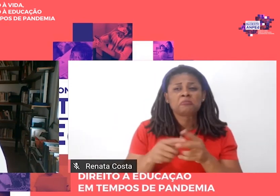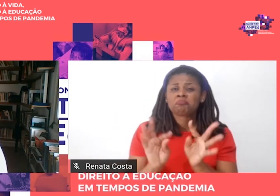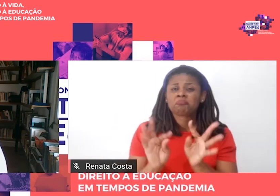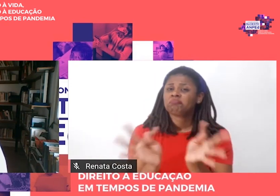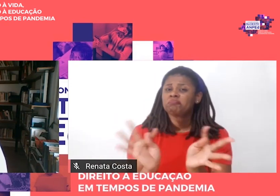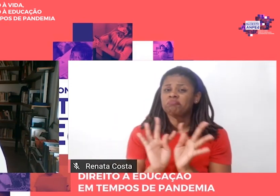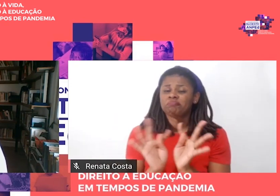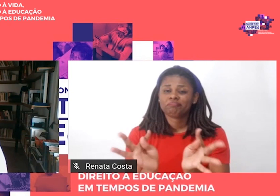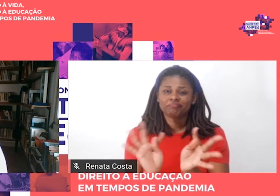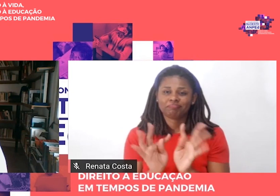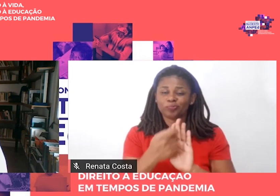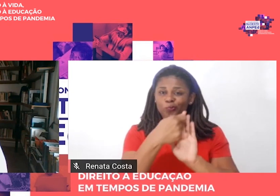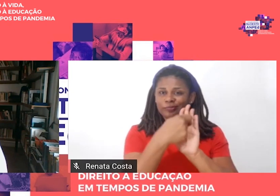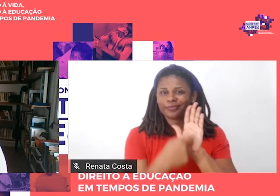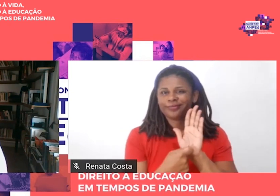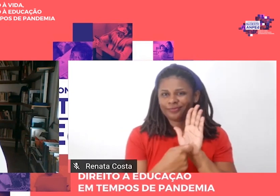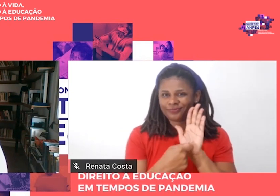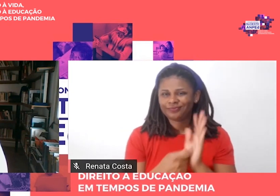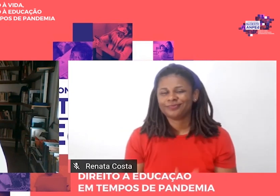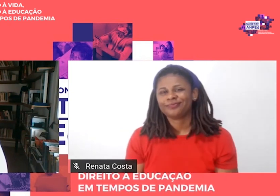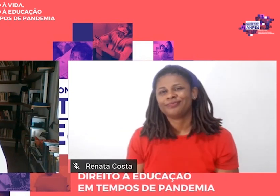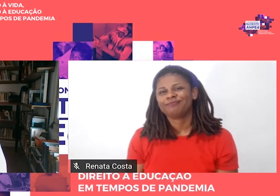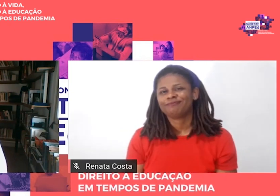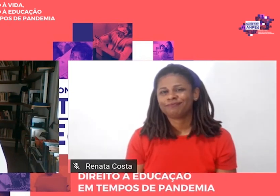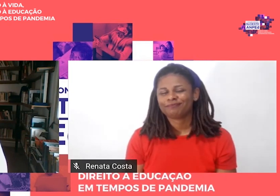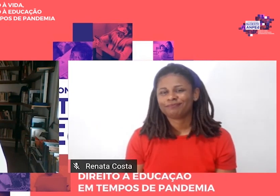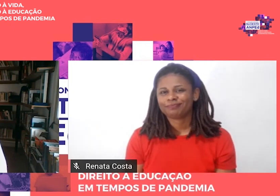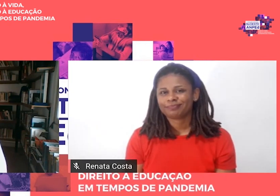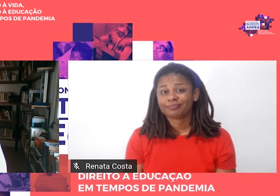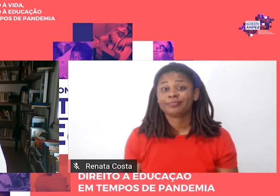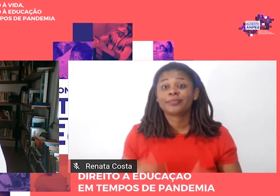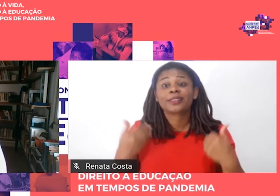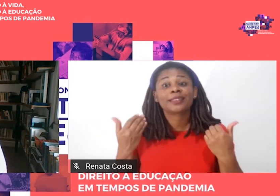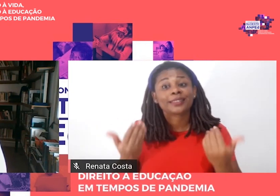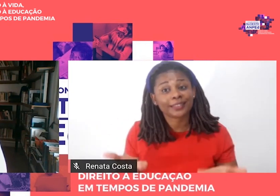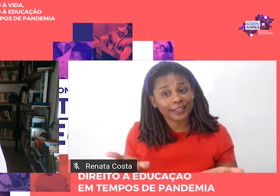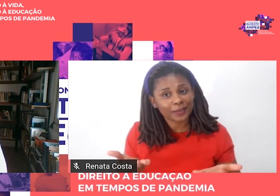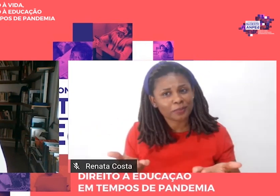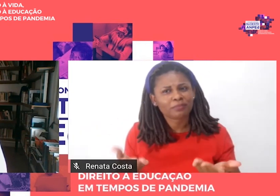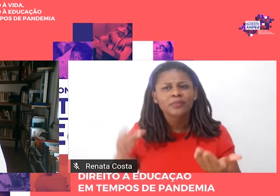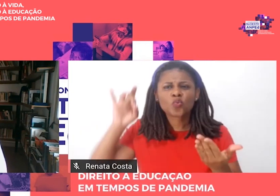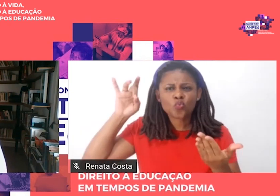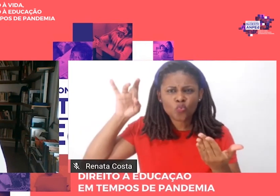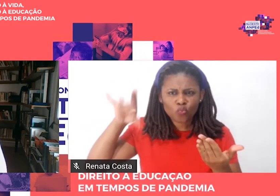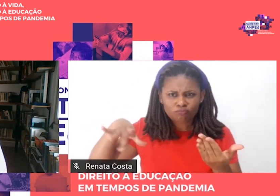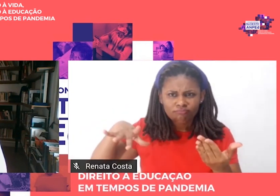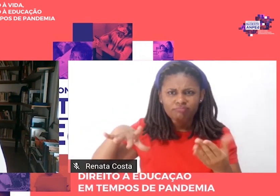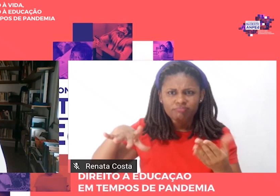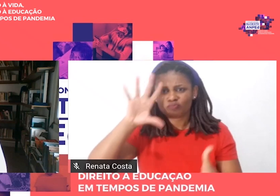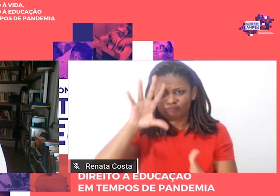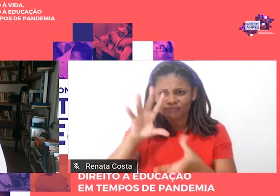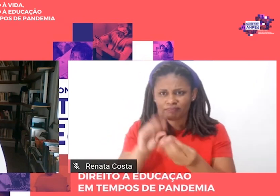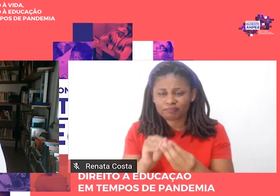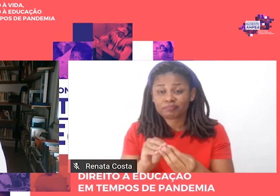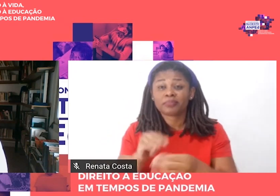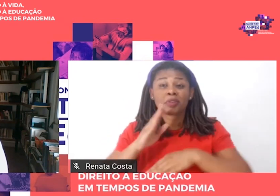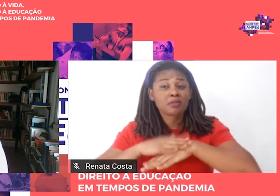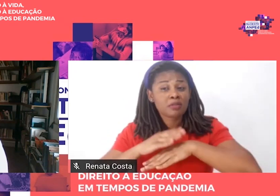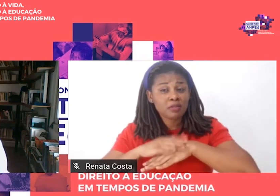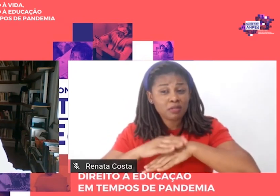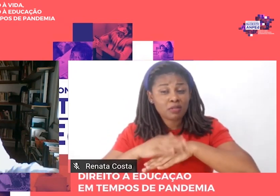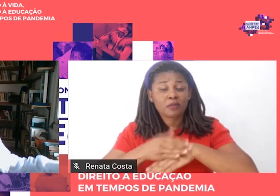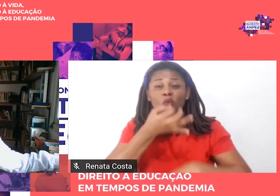dos textos. Então, finalmente, para concluir, eu faço uma observação sobre as